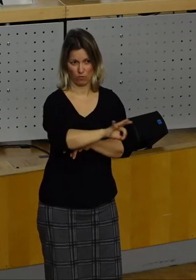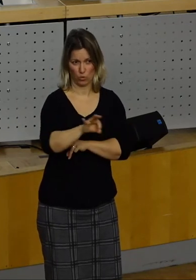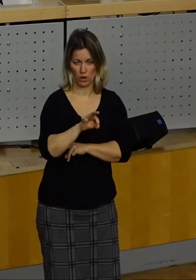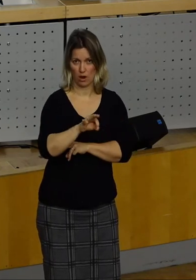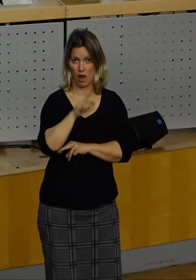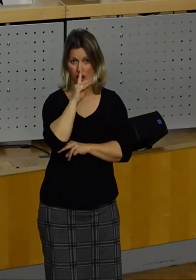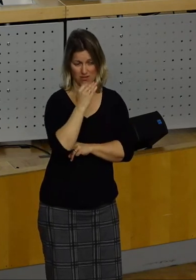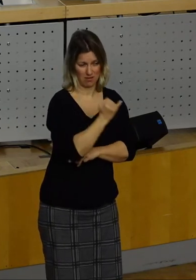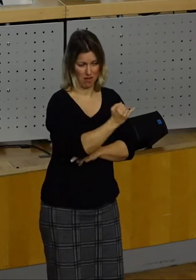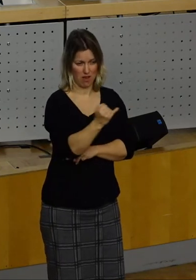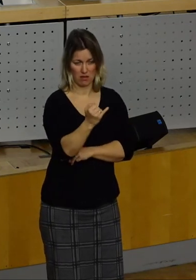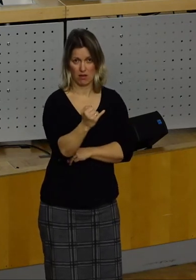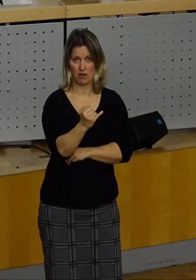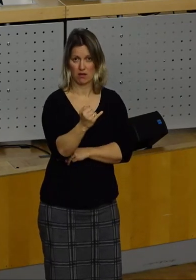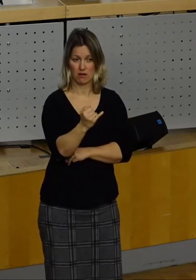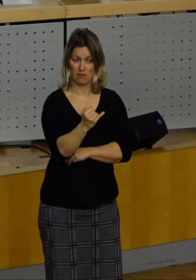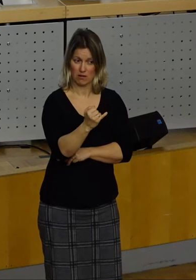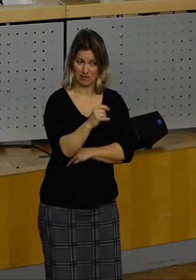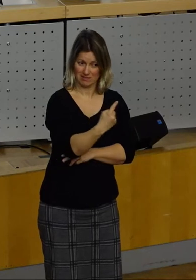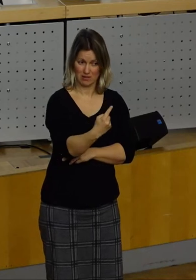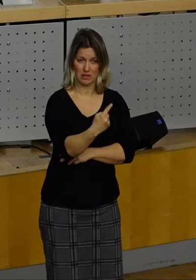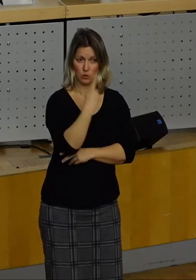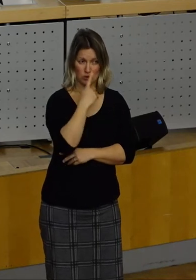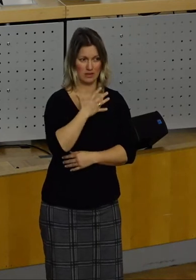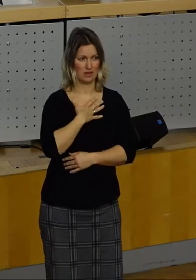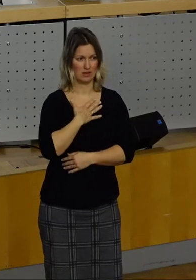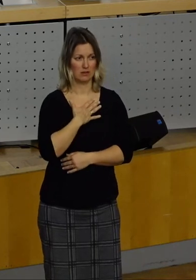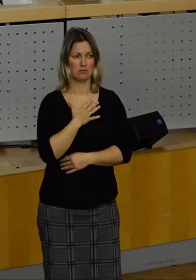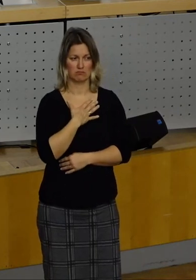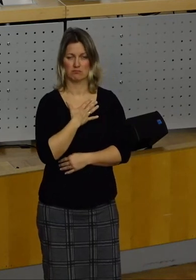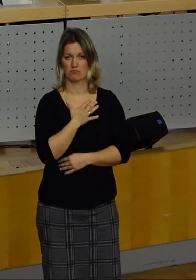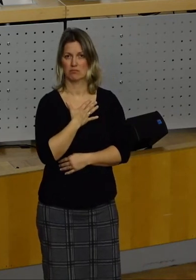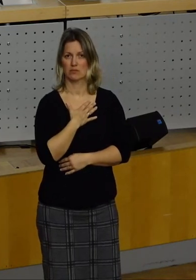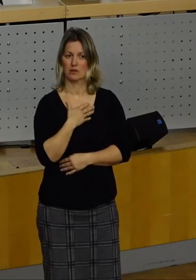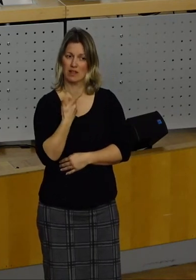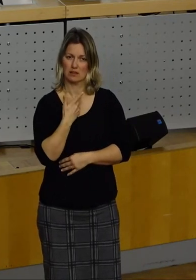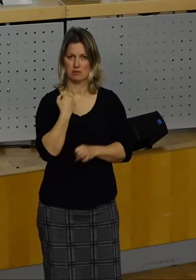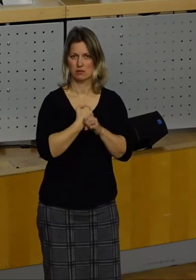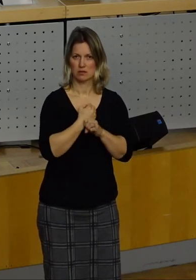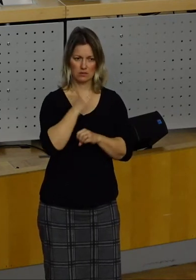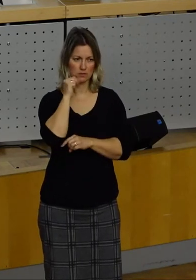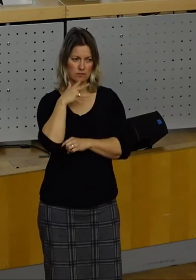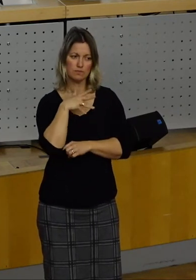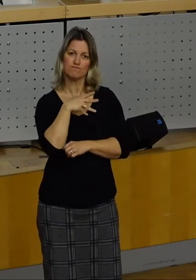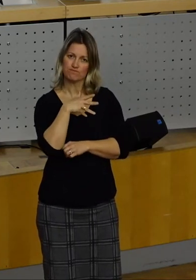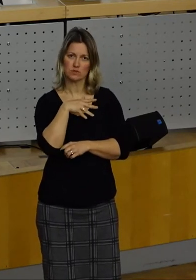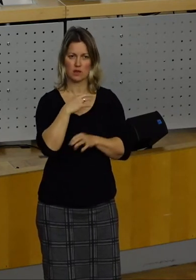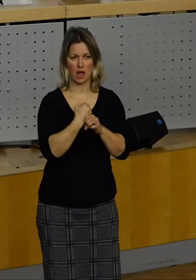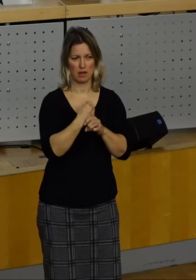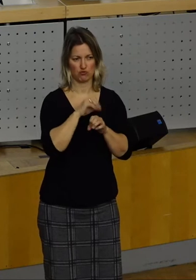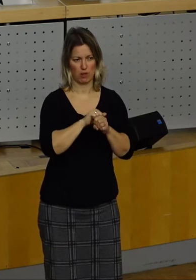einzelne Dresdner, aber wir werden bei unserer täglichen Arbeit von Bürgern angesprochen,